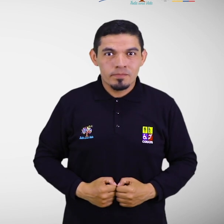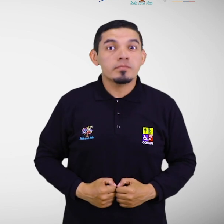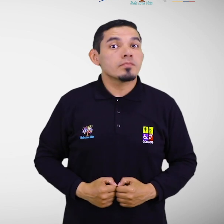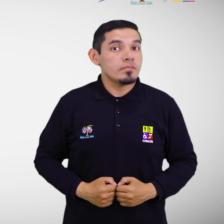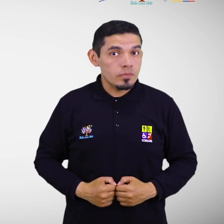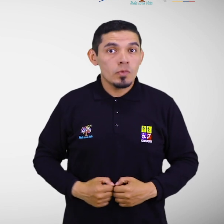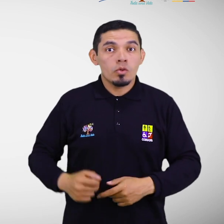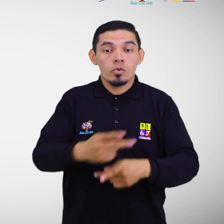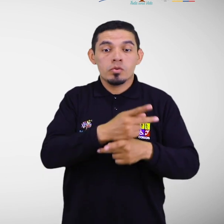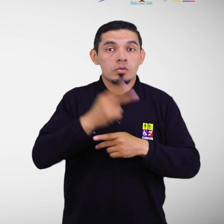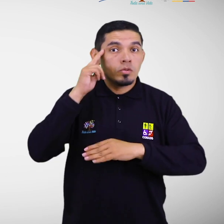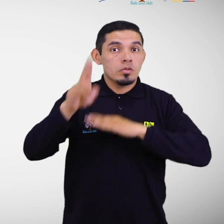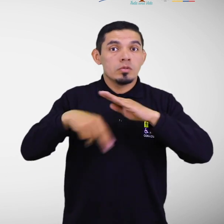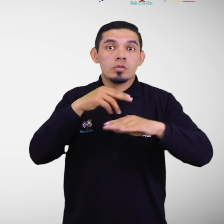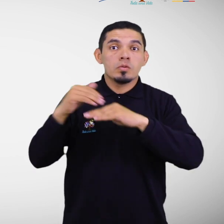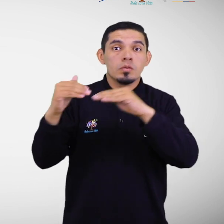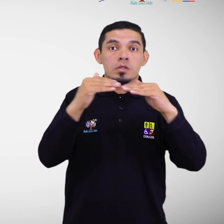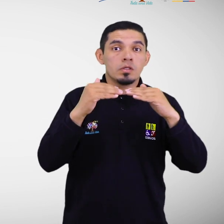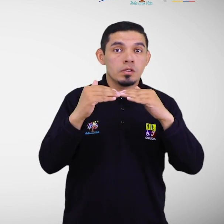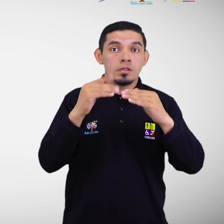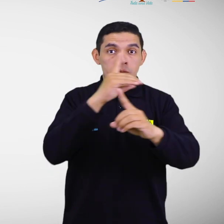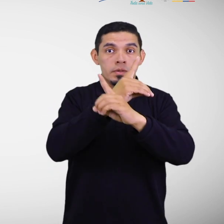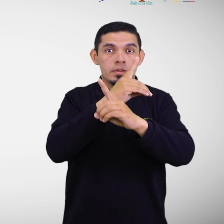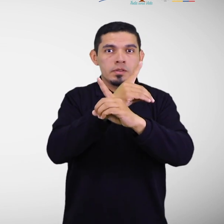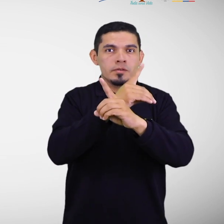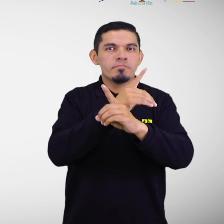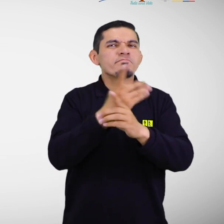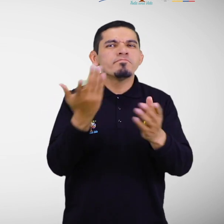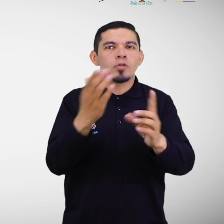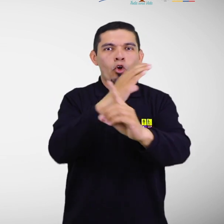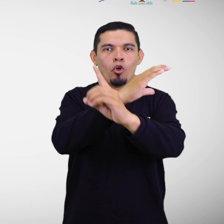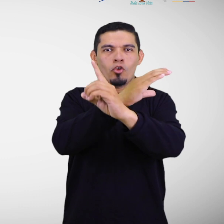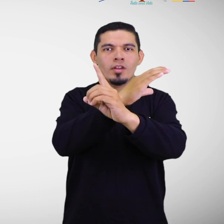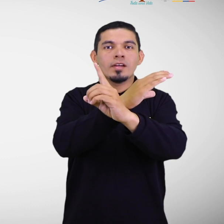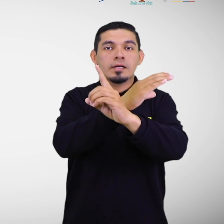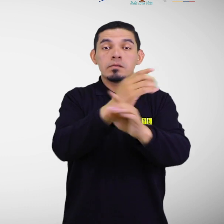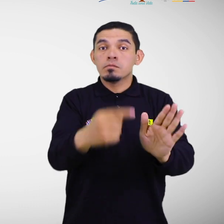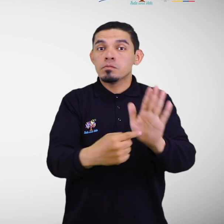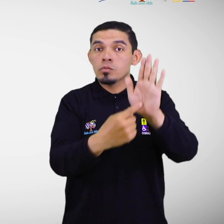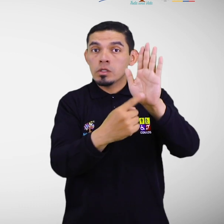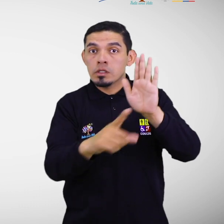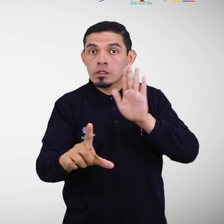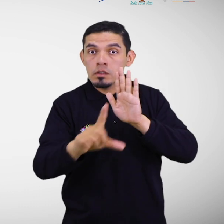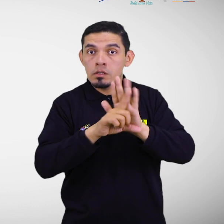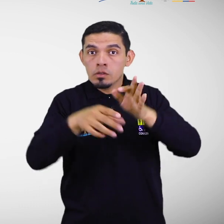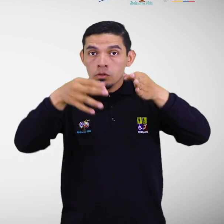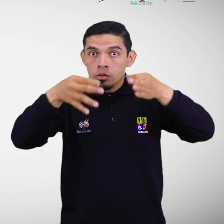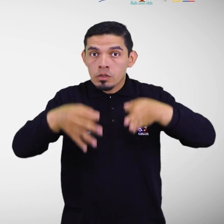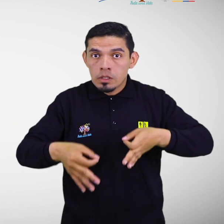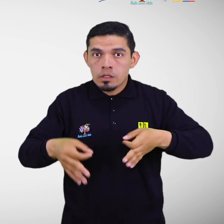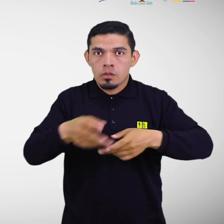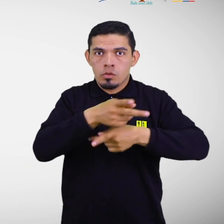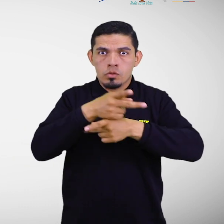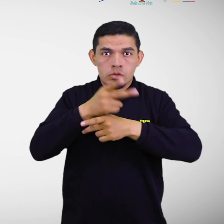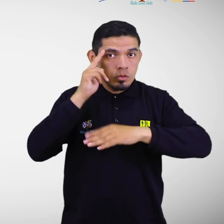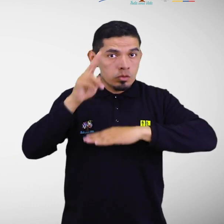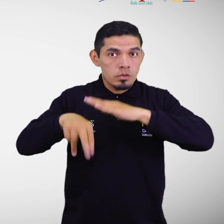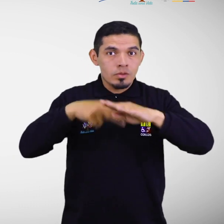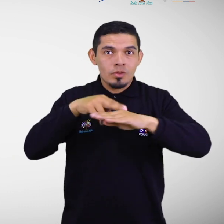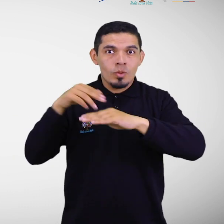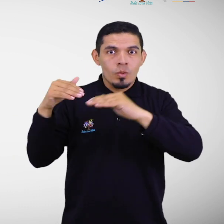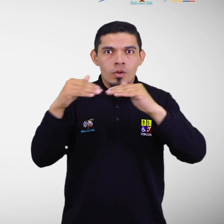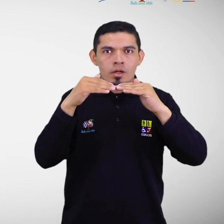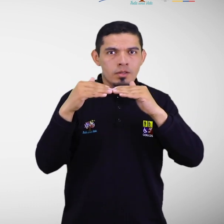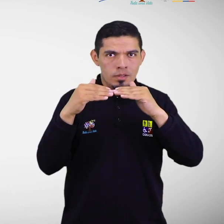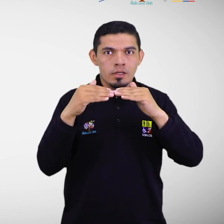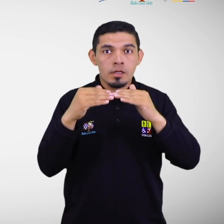para la Igualdad de Discapacidades, CONADIS, en cumplimiento a lo señalado en la Ley Orgánica de los Consejos Nacionales para